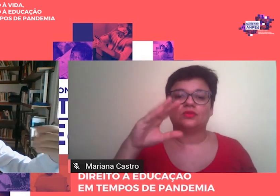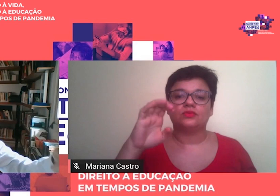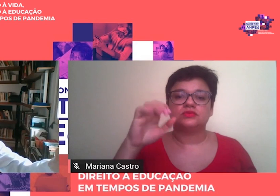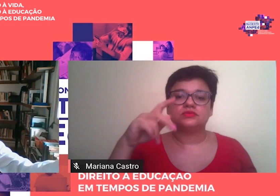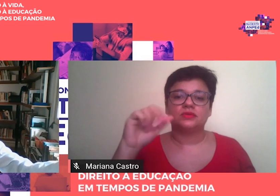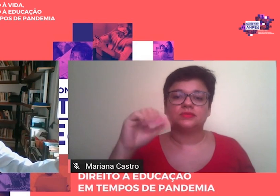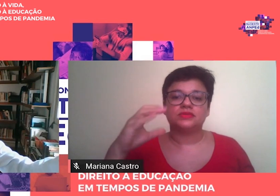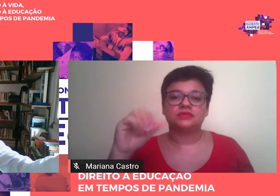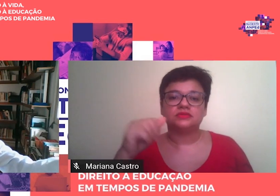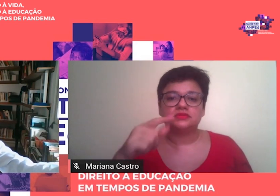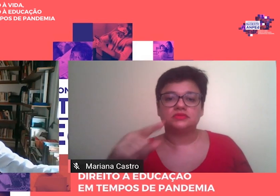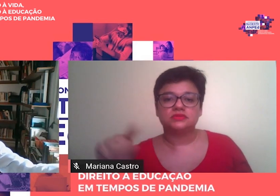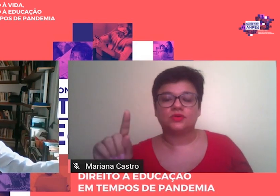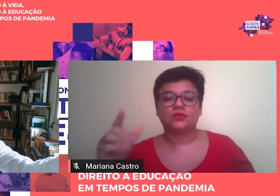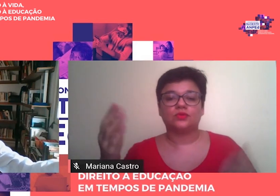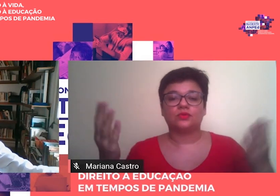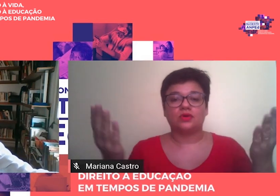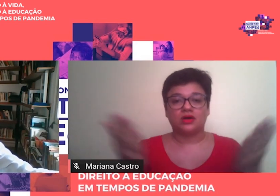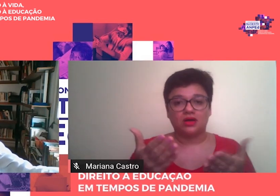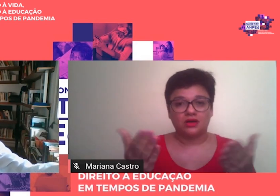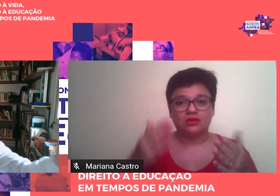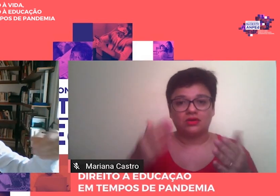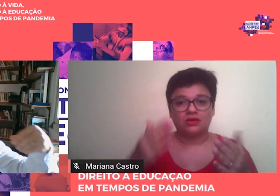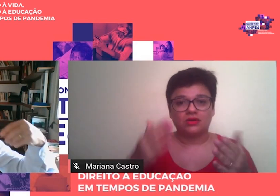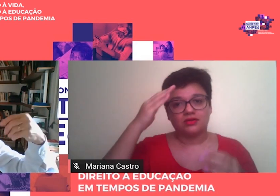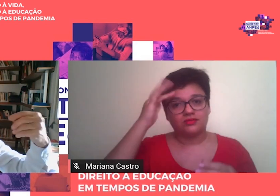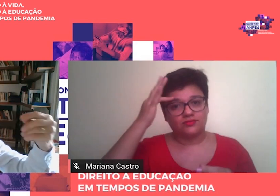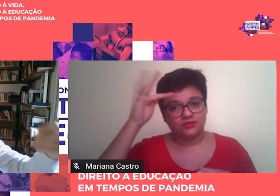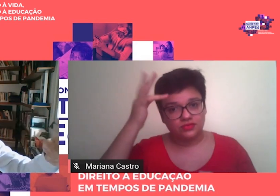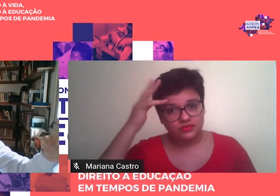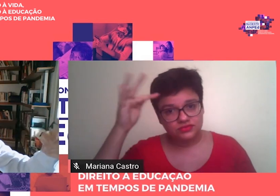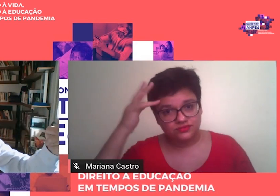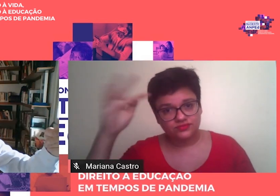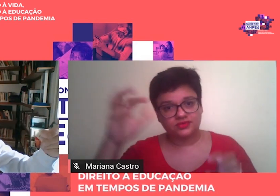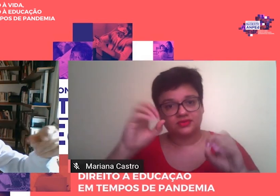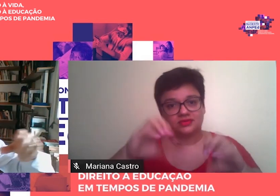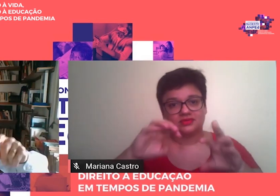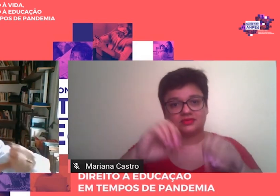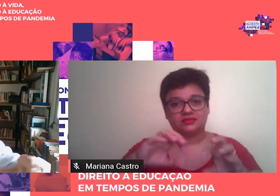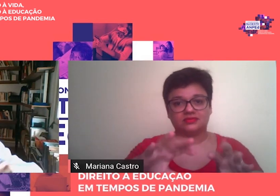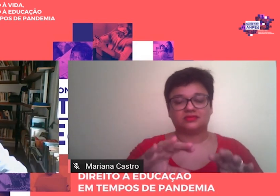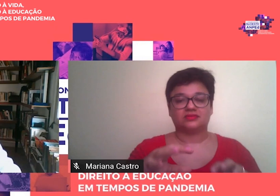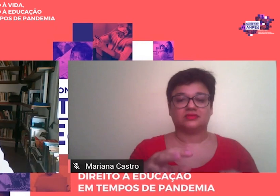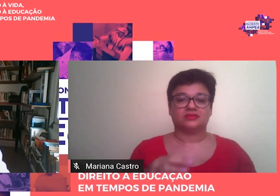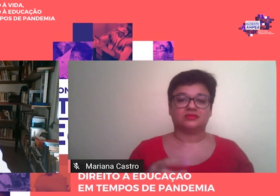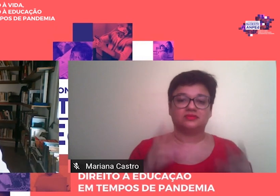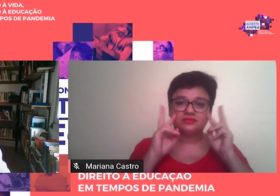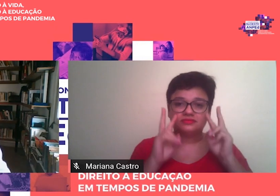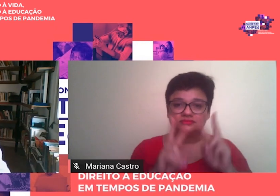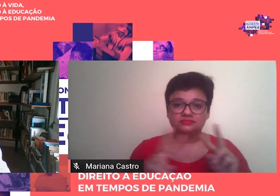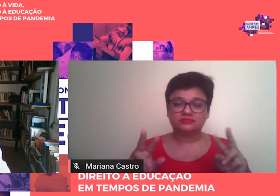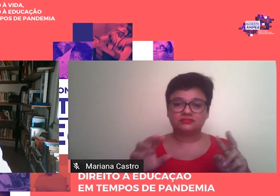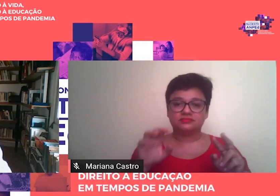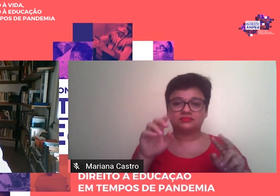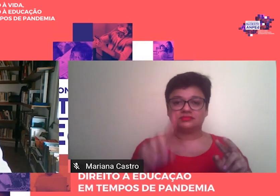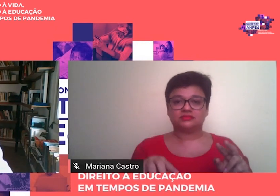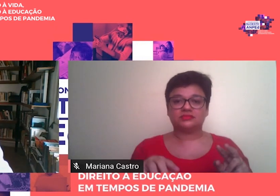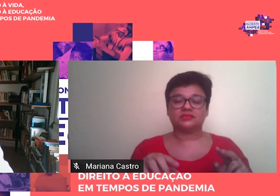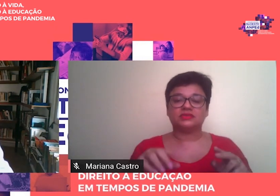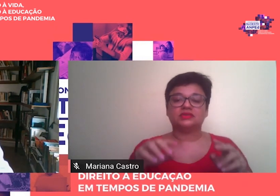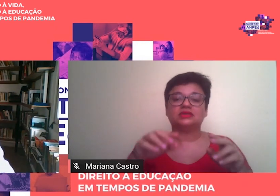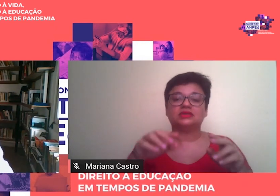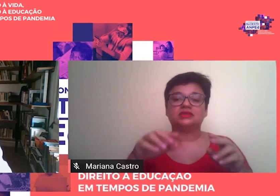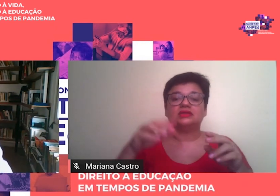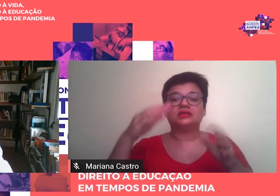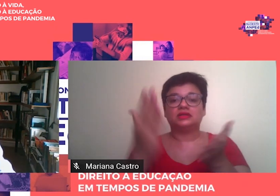moderna de filosofia da educação, concepção, isso está no meu livro A Pedagogia no Brasil, História